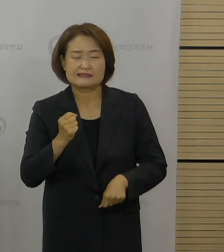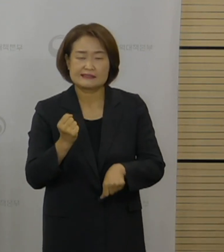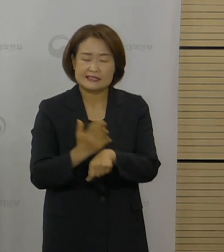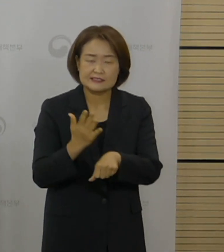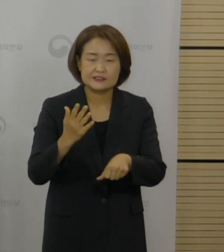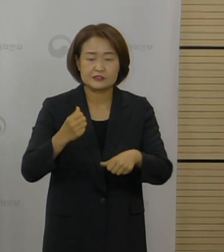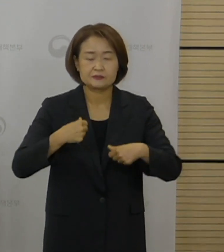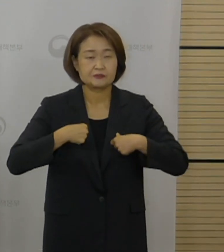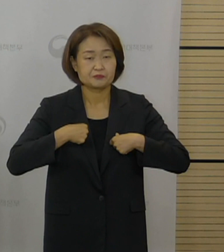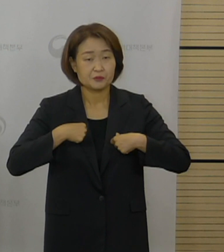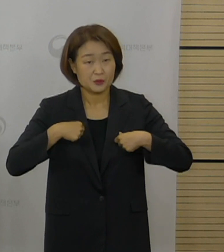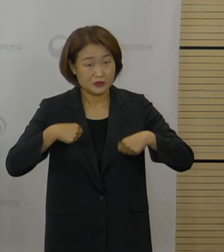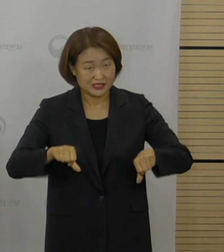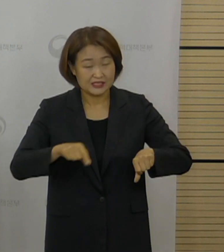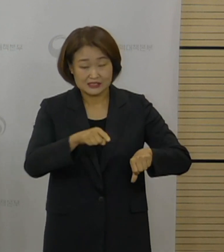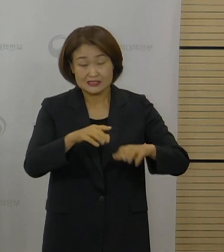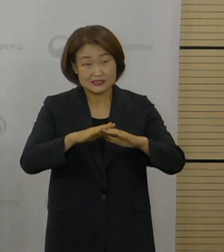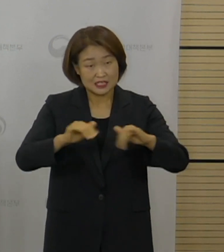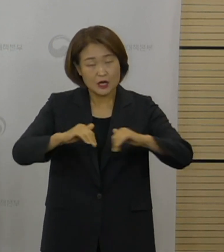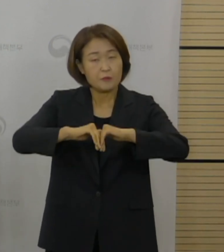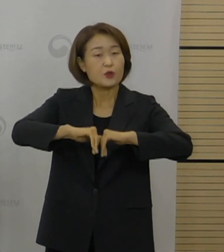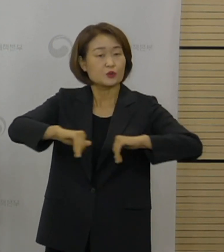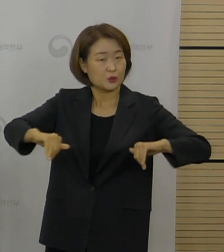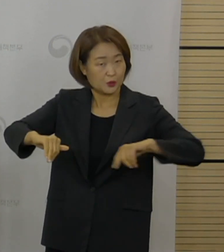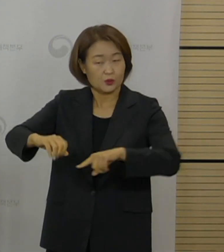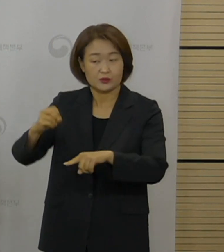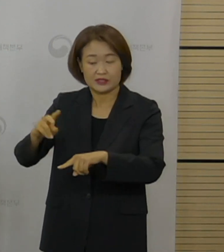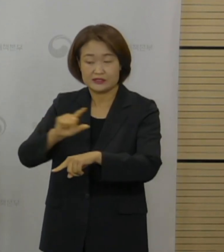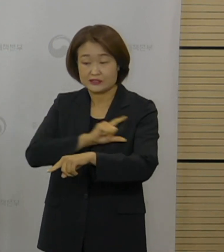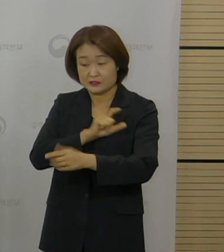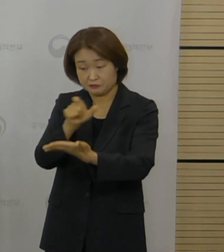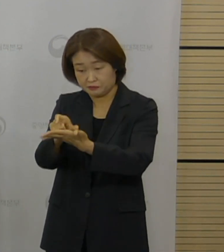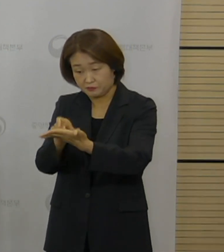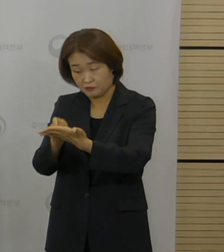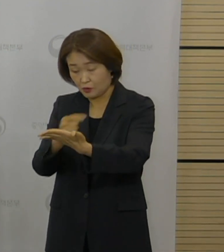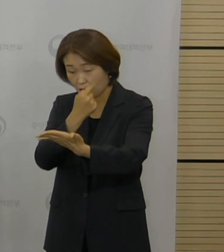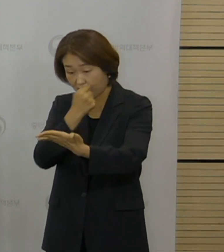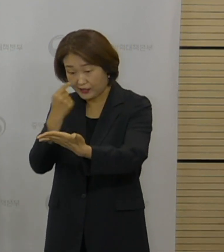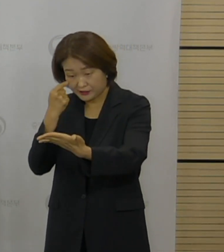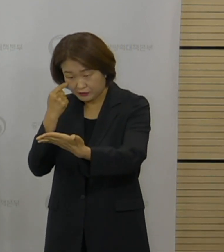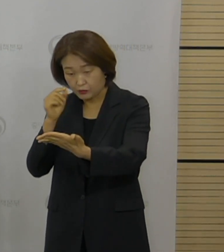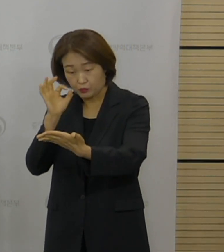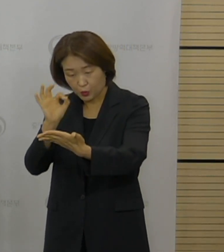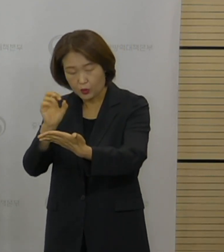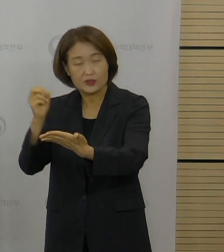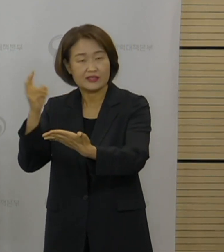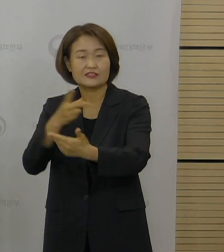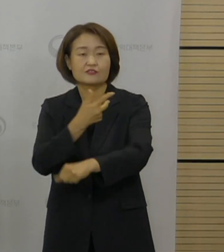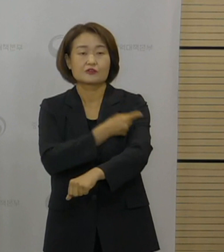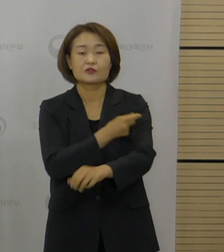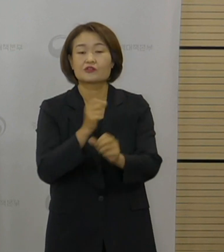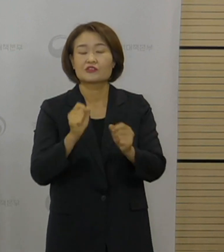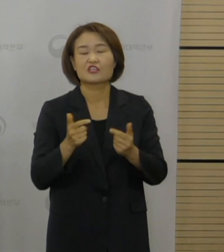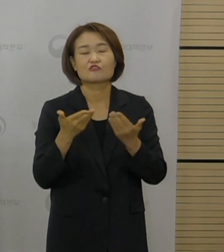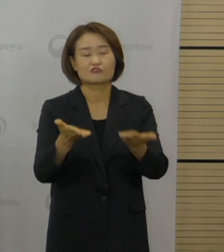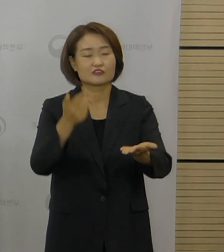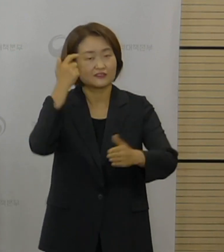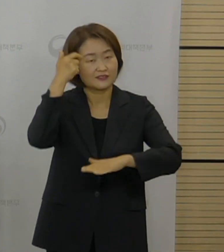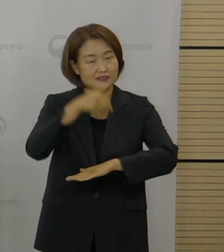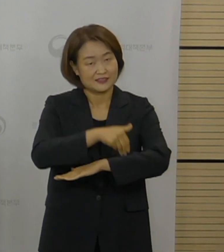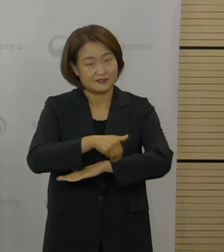별도로 해당 명단을 확인해서 접종 예약하실 수 있는 기회를 부여하려고 계획을 하고 있습니다. 네.